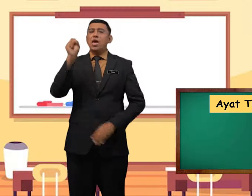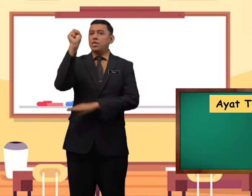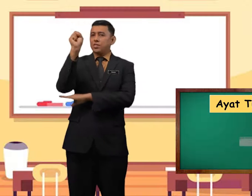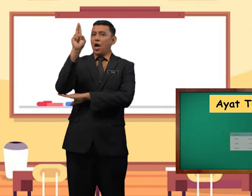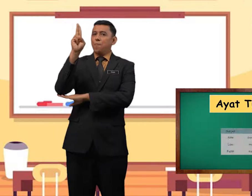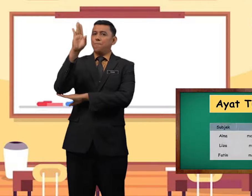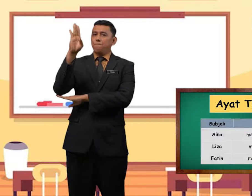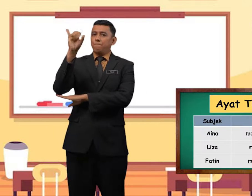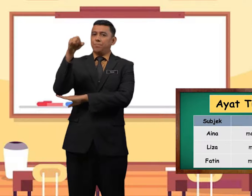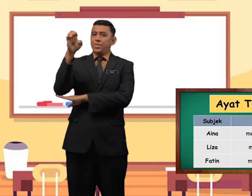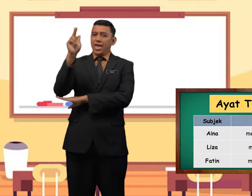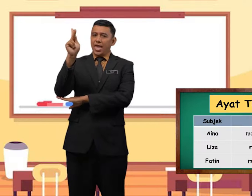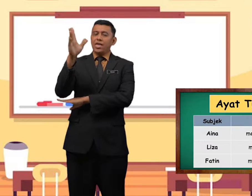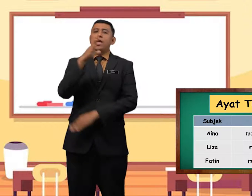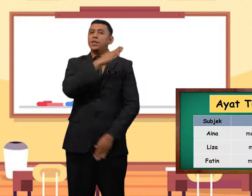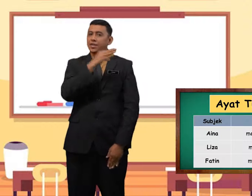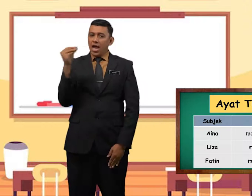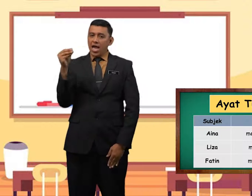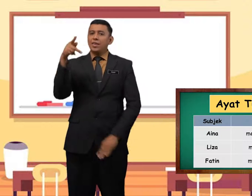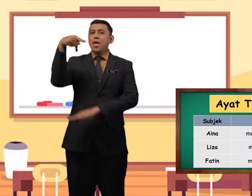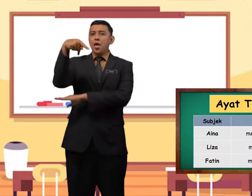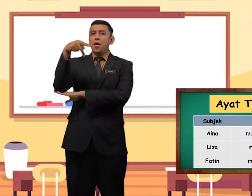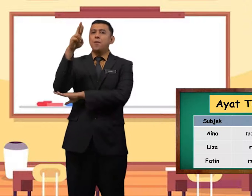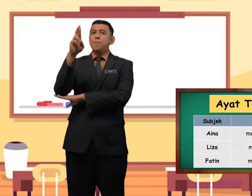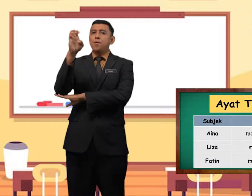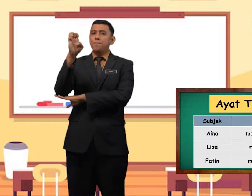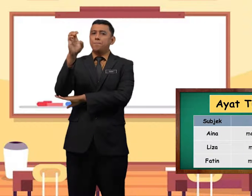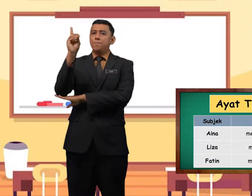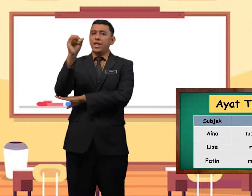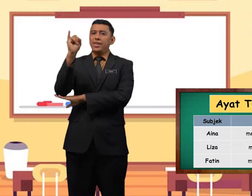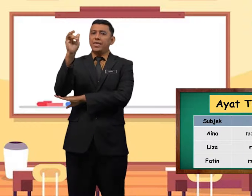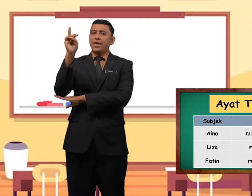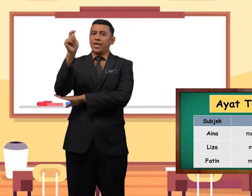subjek dan predikat.